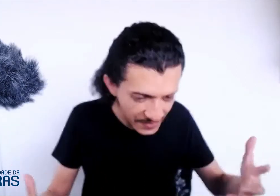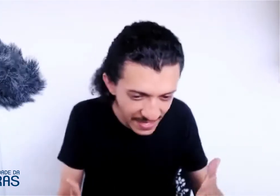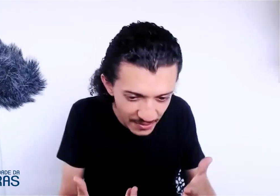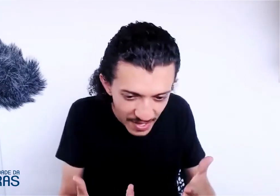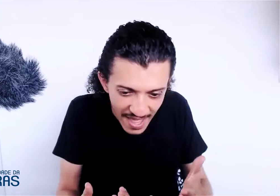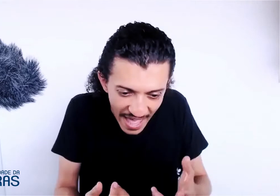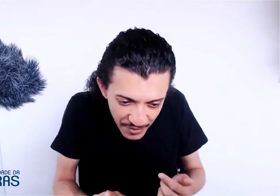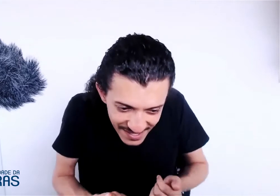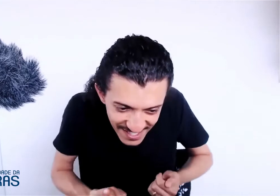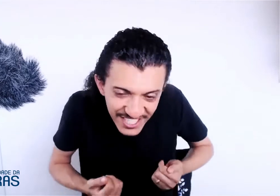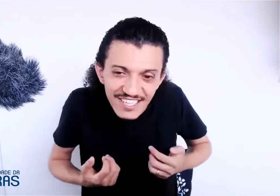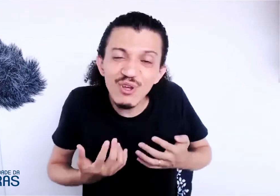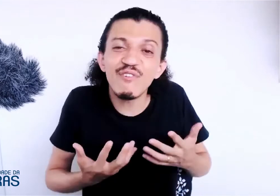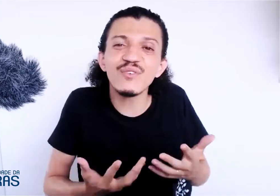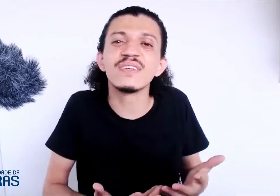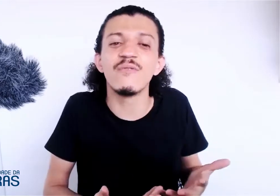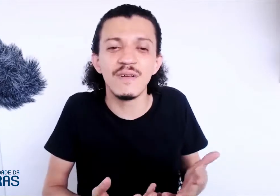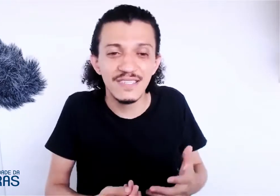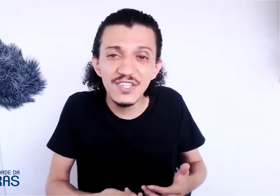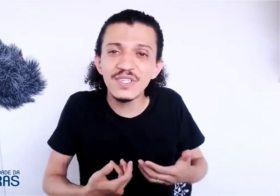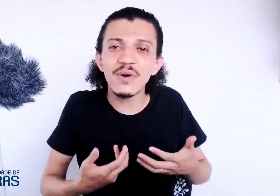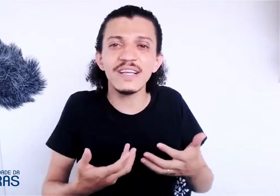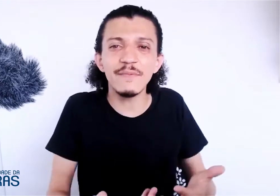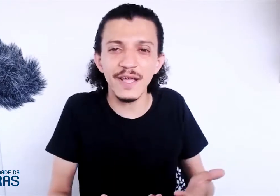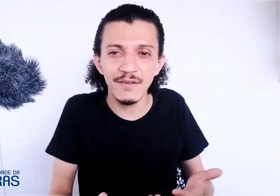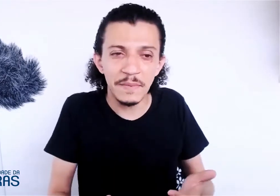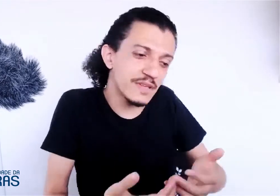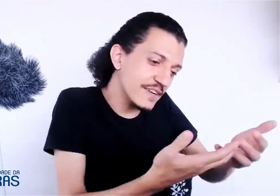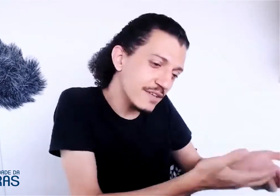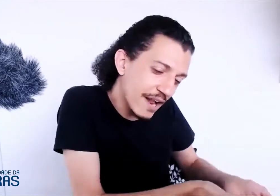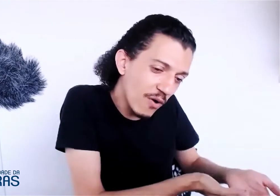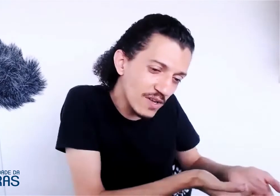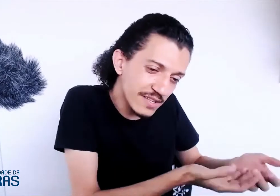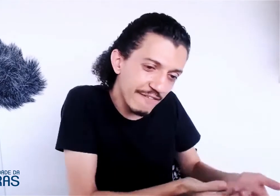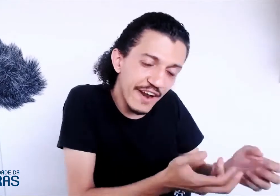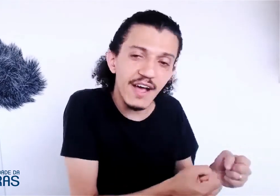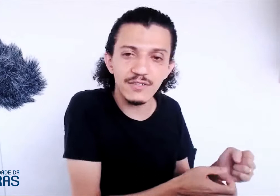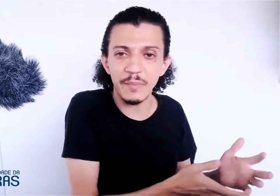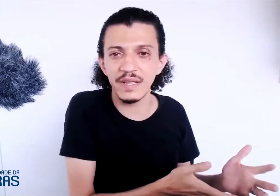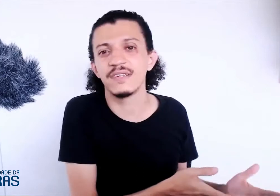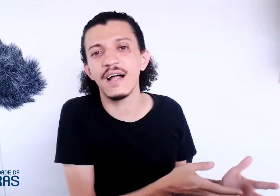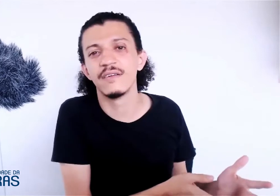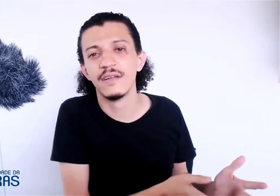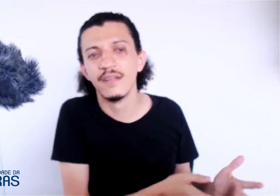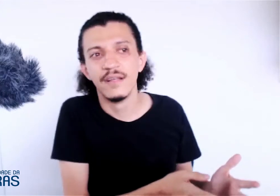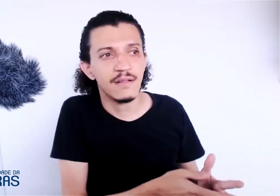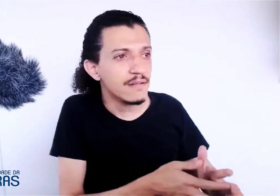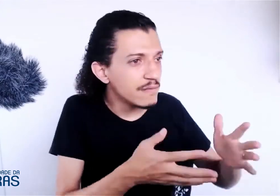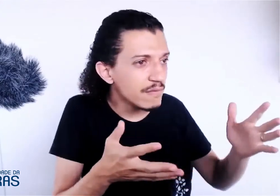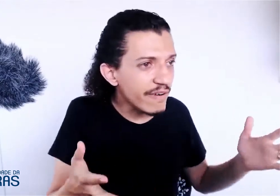aprendizado, é você sentindo a sua evolução, sentindo o seu crescimento. a gente está fazendo um negócio que está freando o aprendizado, não